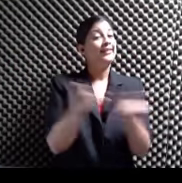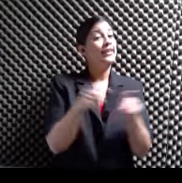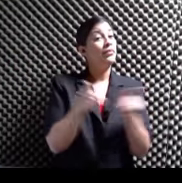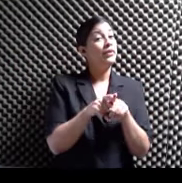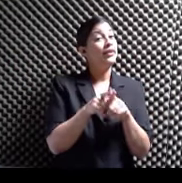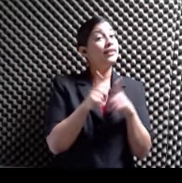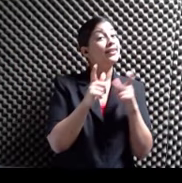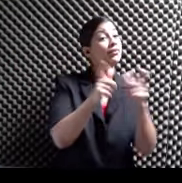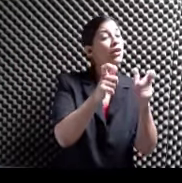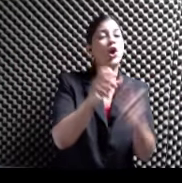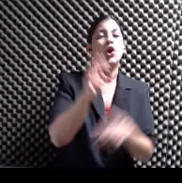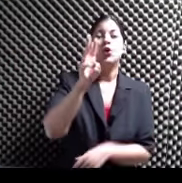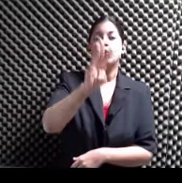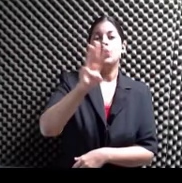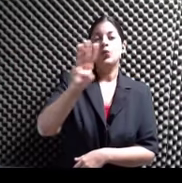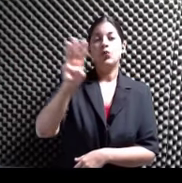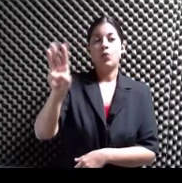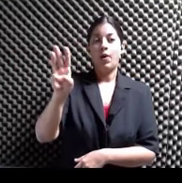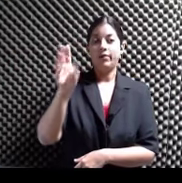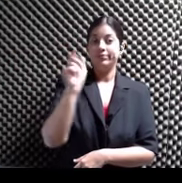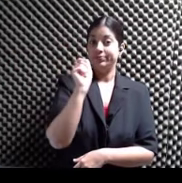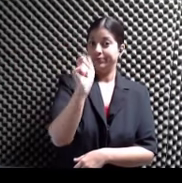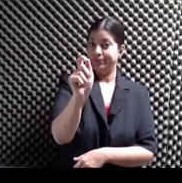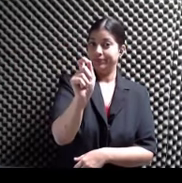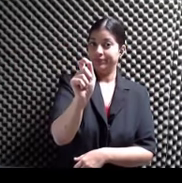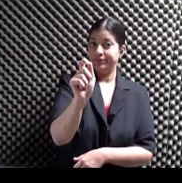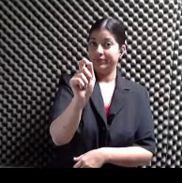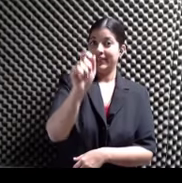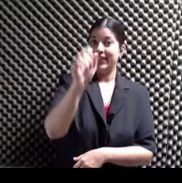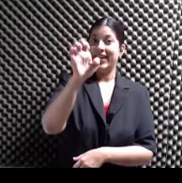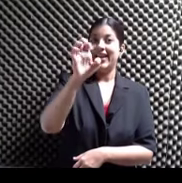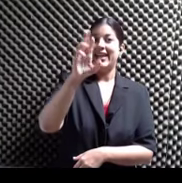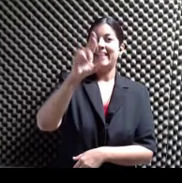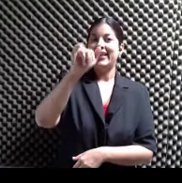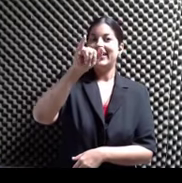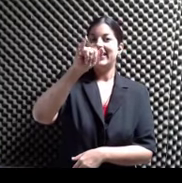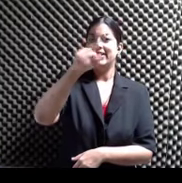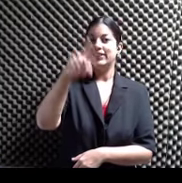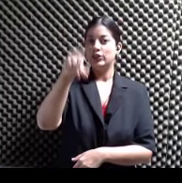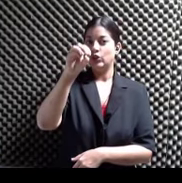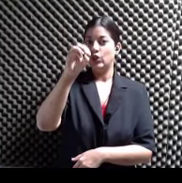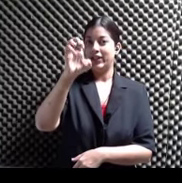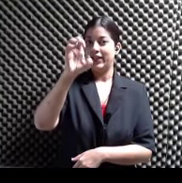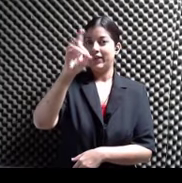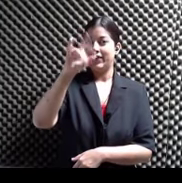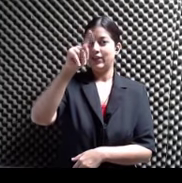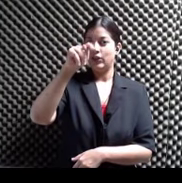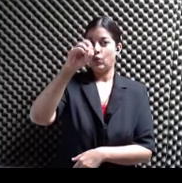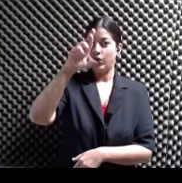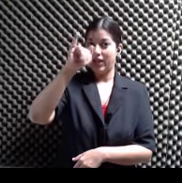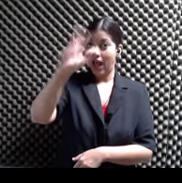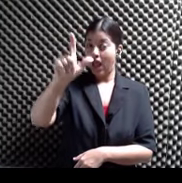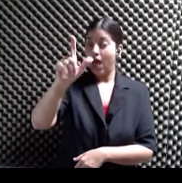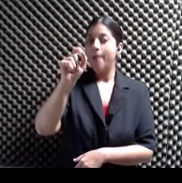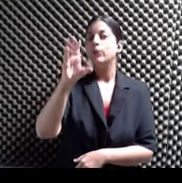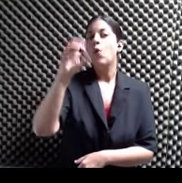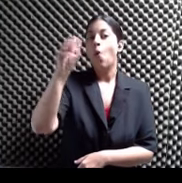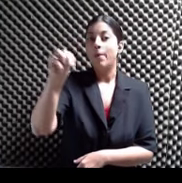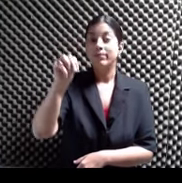es www.erizobeditorial.com Porque ahí Pueden conseguir No tan solo La